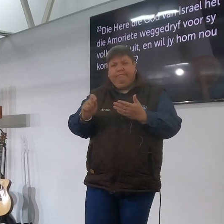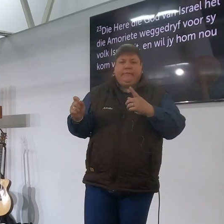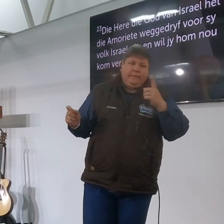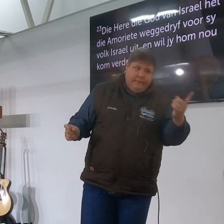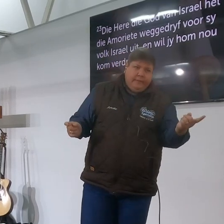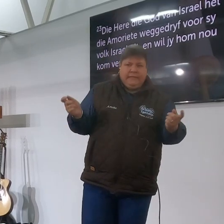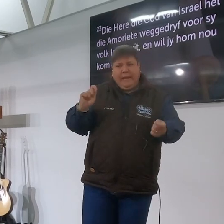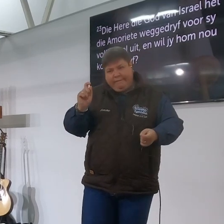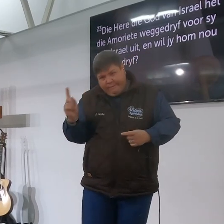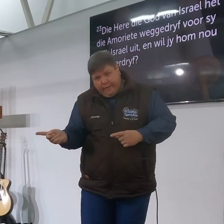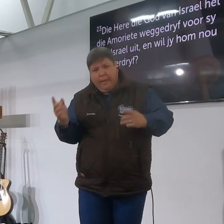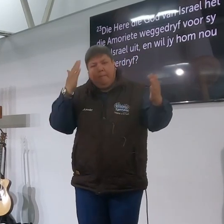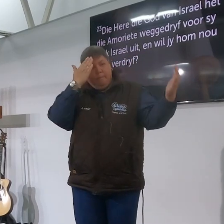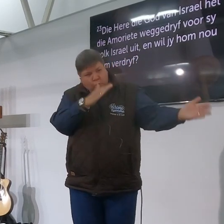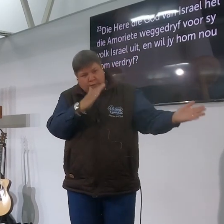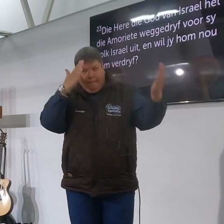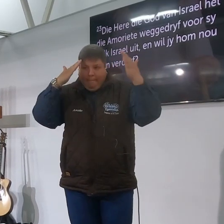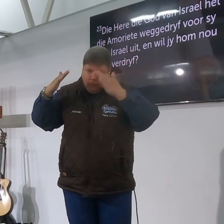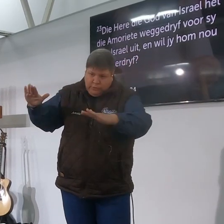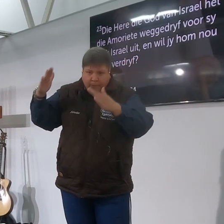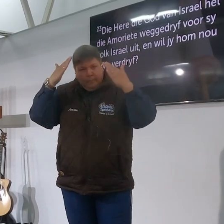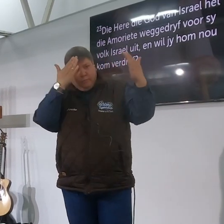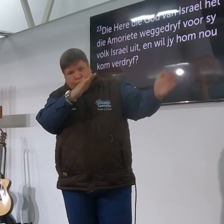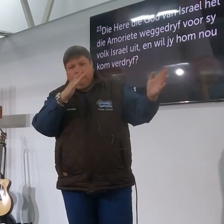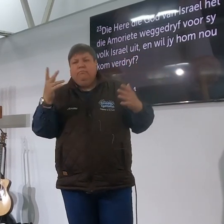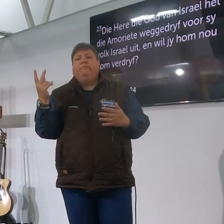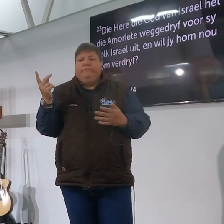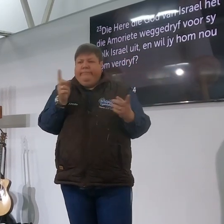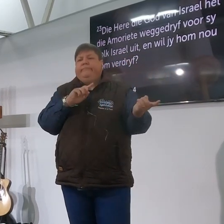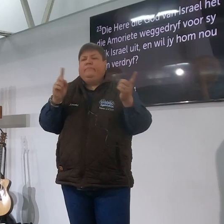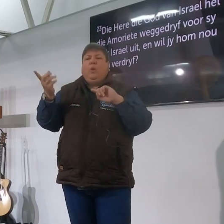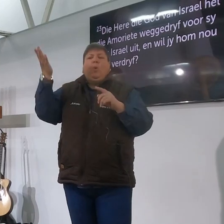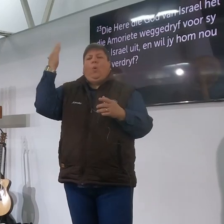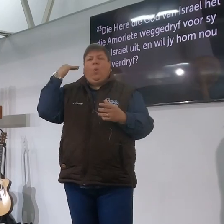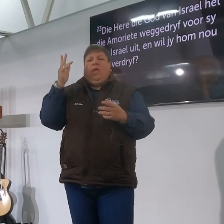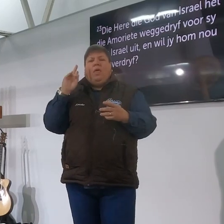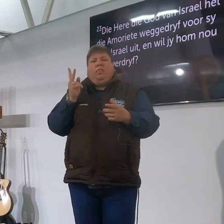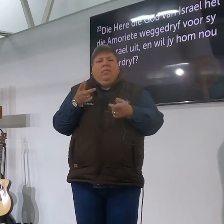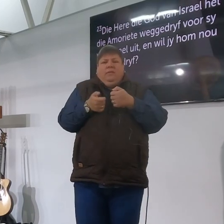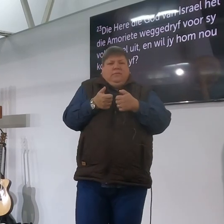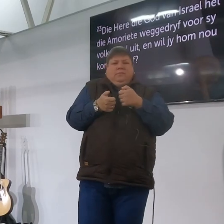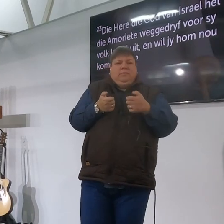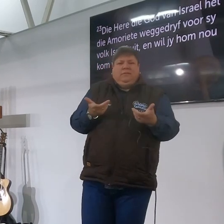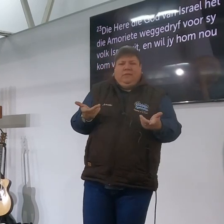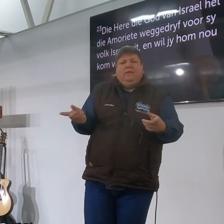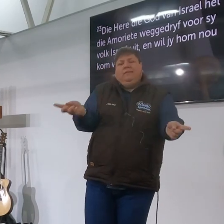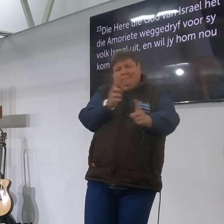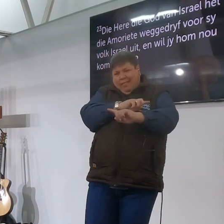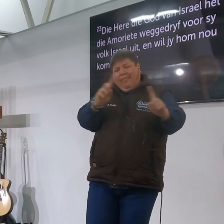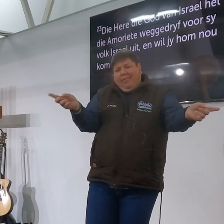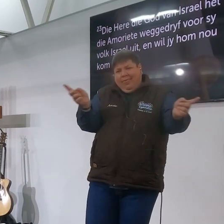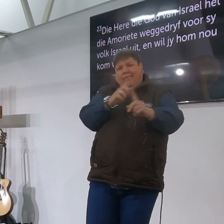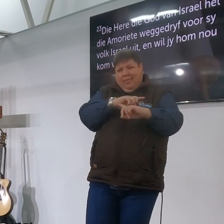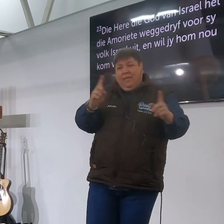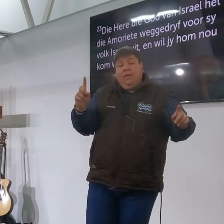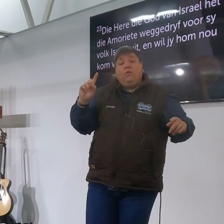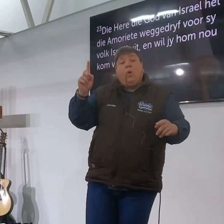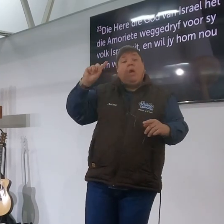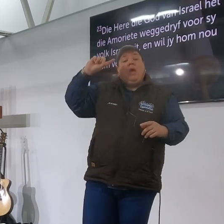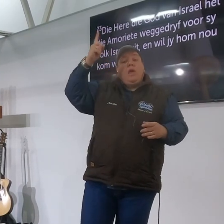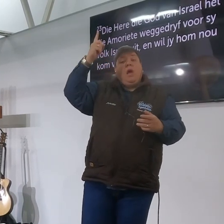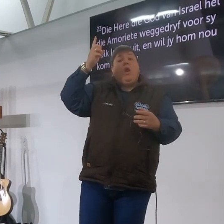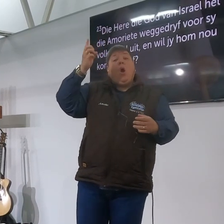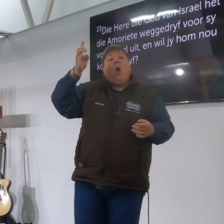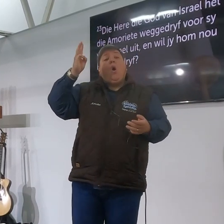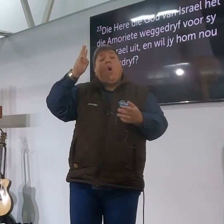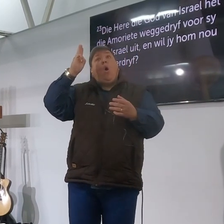terug hy skryf weer hulle stuur die boodskappers oor en weer oor en weer oor en weer en hulle kom toe tot hierdie conclusie en Jefta sê die Heere die God van Israel